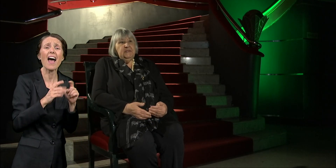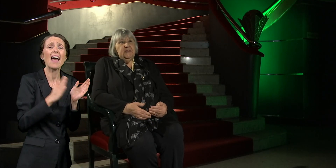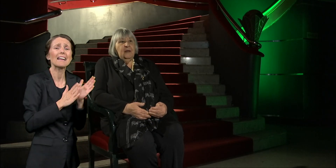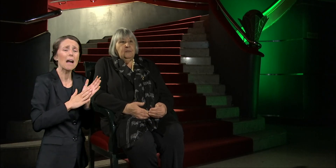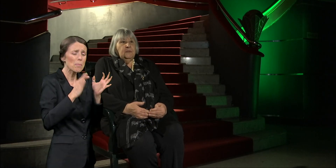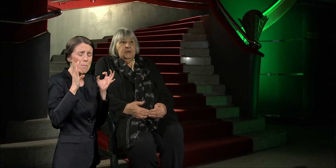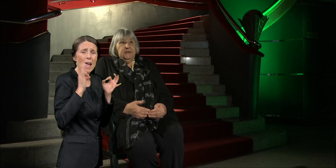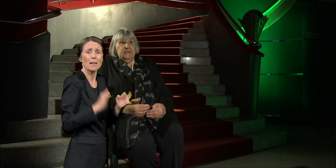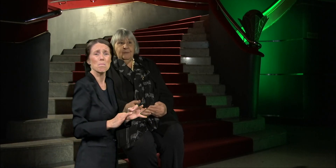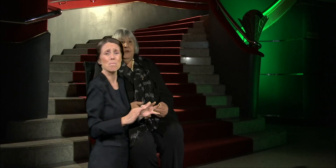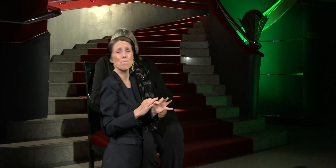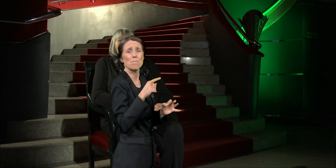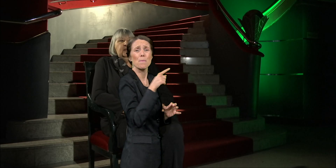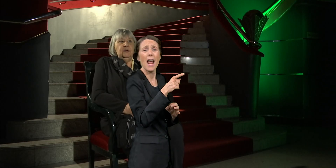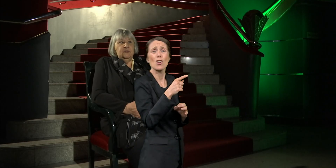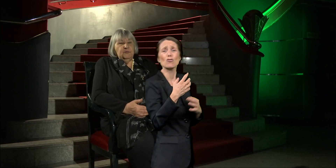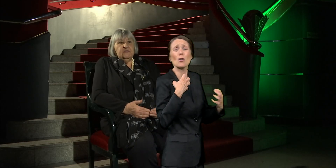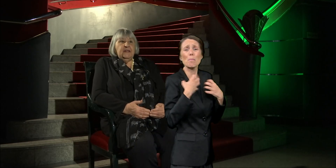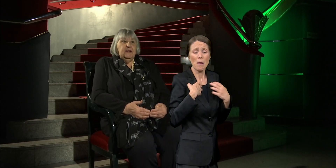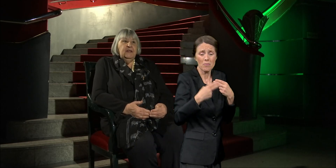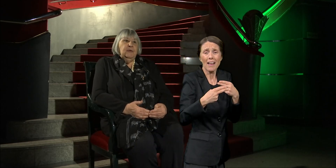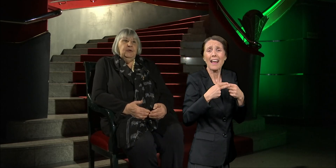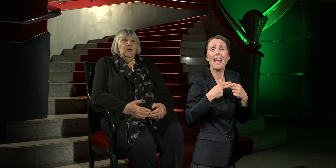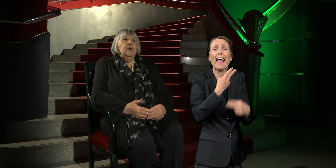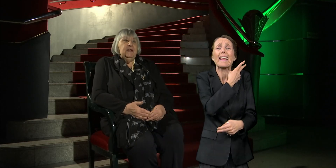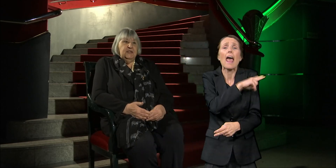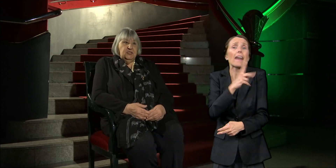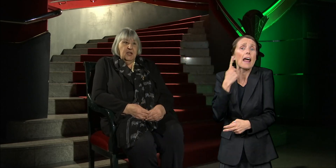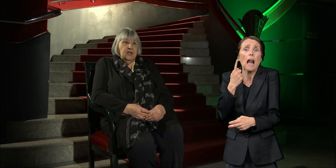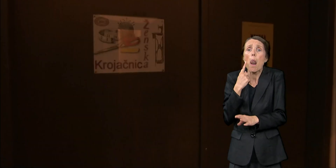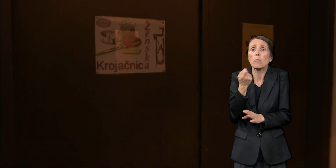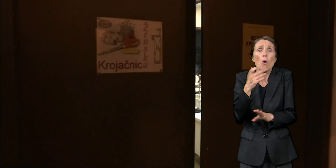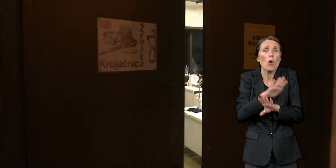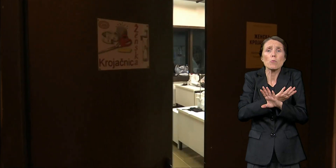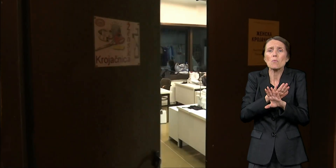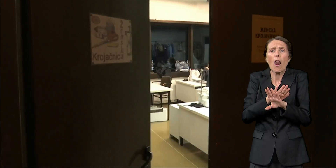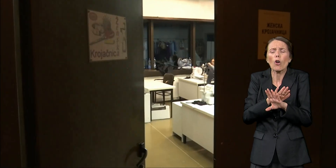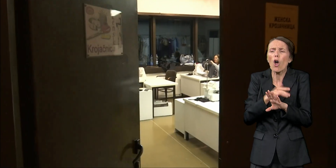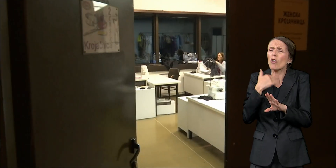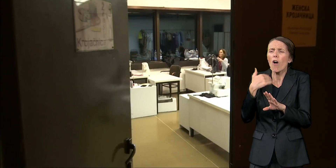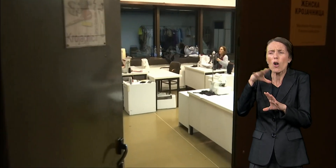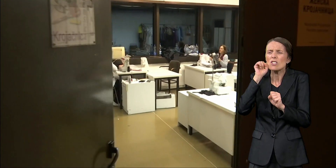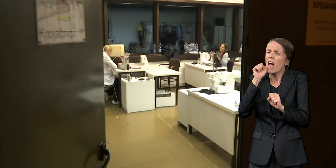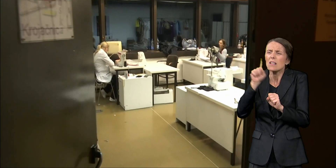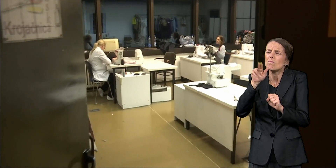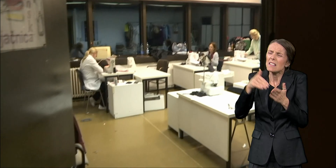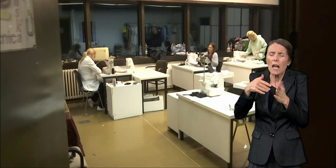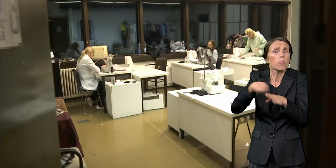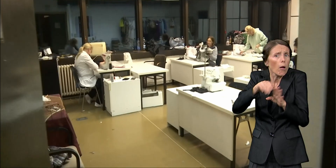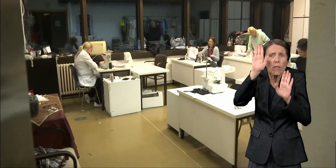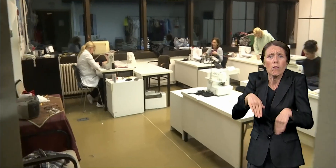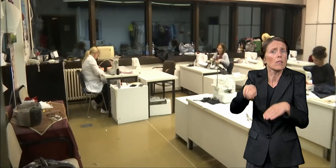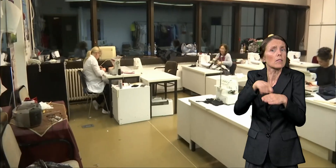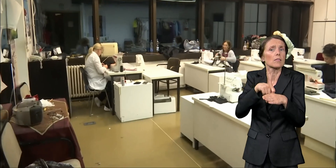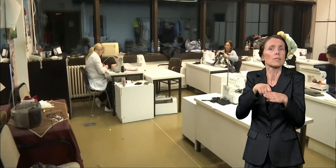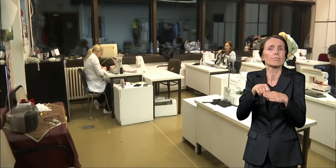samu generalno, ako smo shvatili da imamo neko bolje rešenje. Dešavanje iza scene su malo